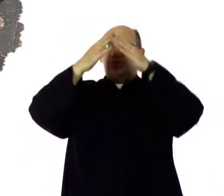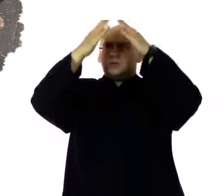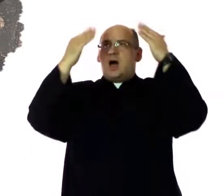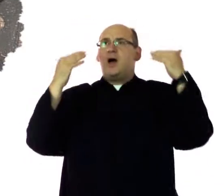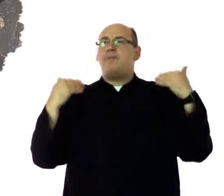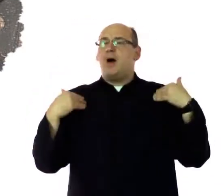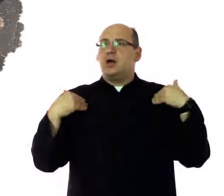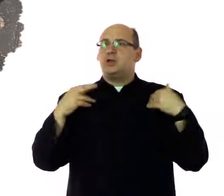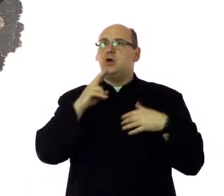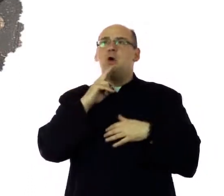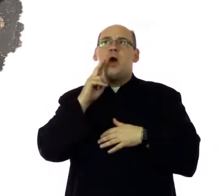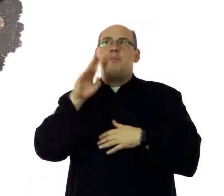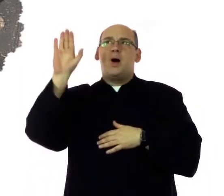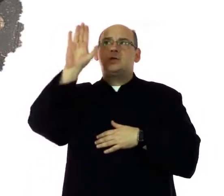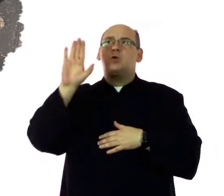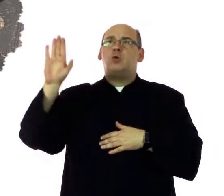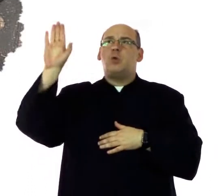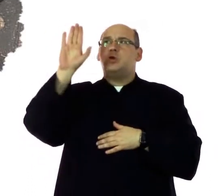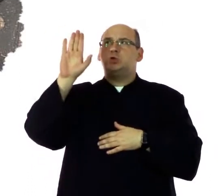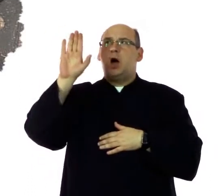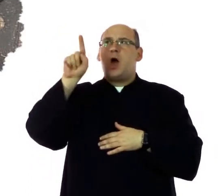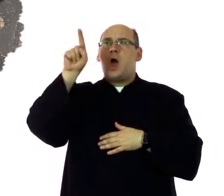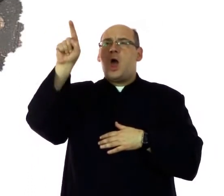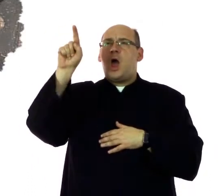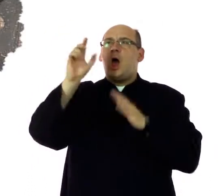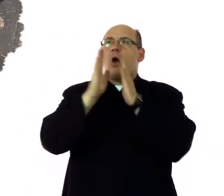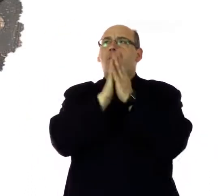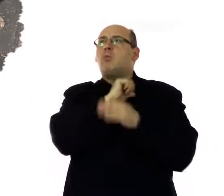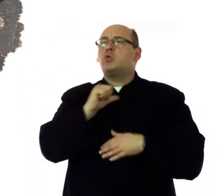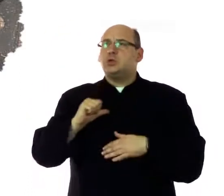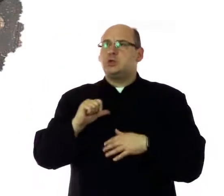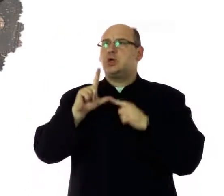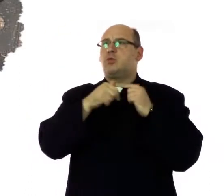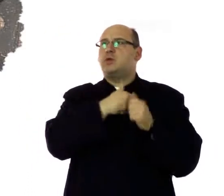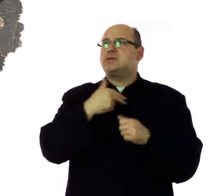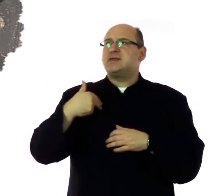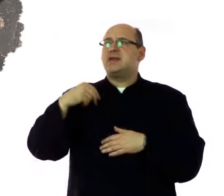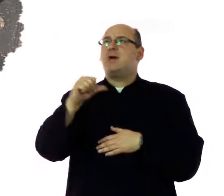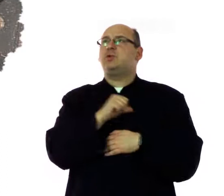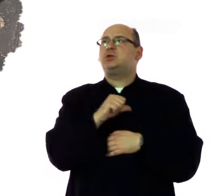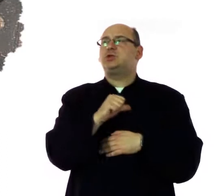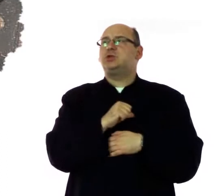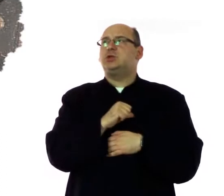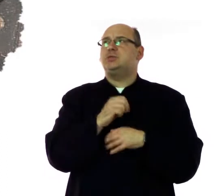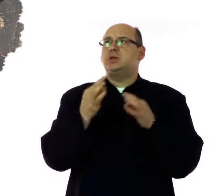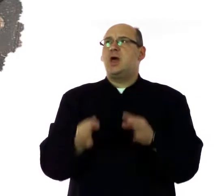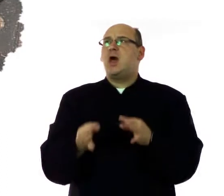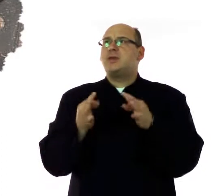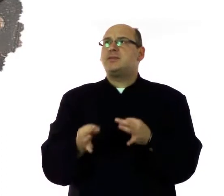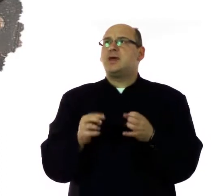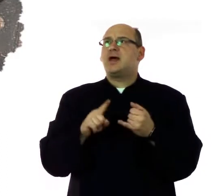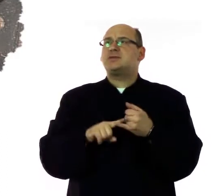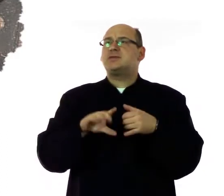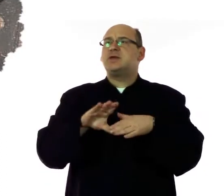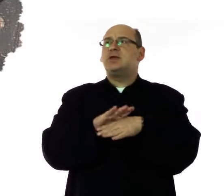Święta Mario, Matko Boża, módl się za nami grzesznymi,